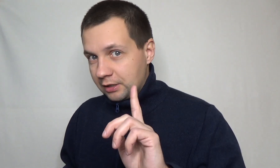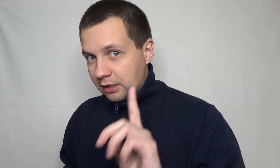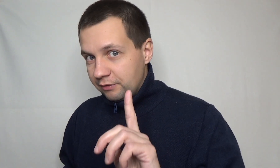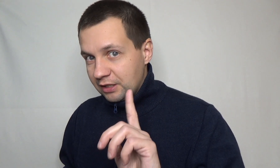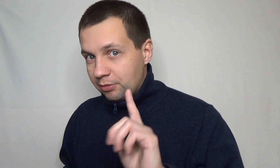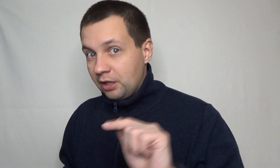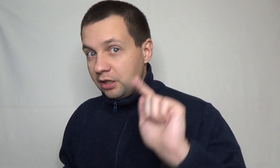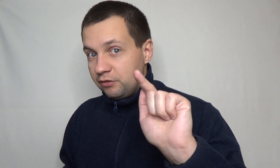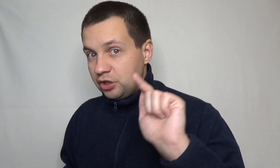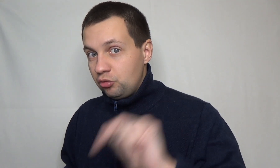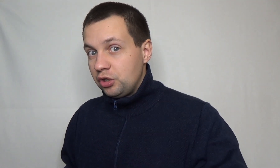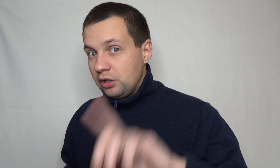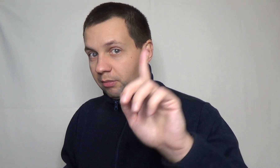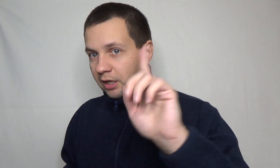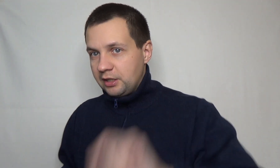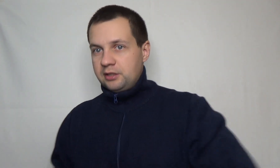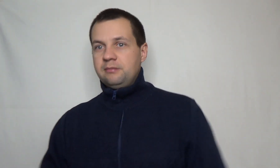откладывайте капитал, инвестируйте и богатейте.